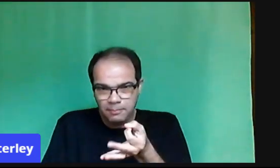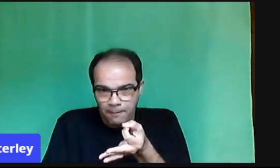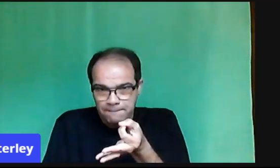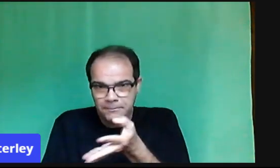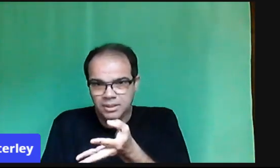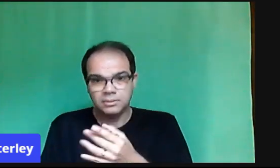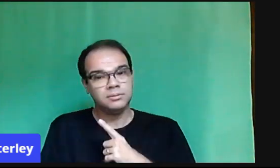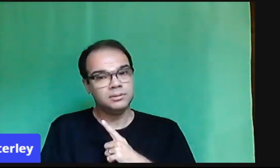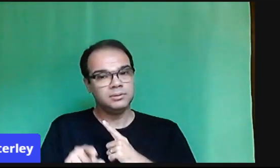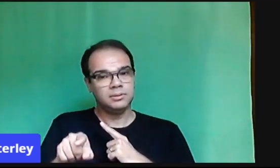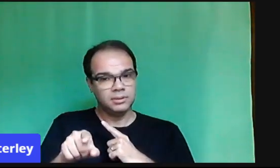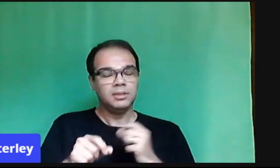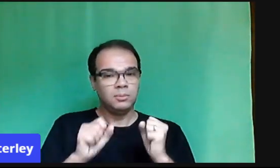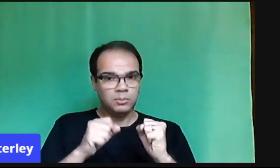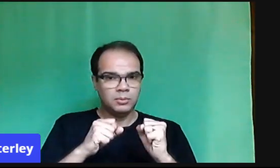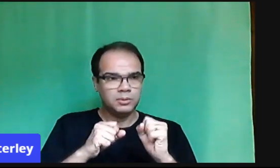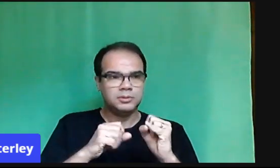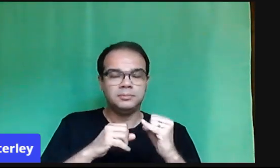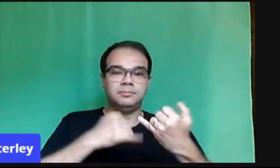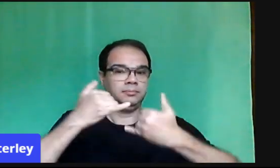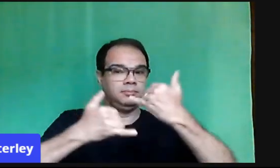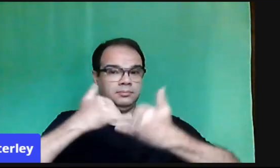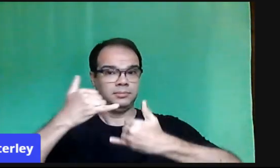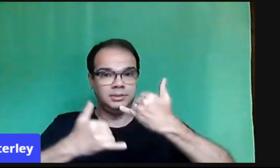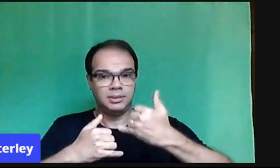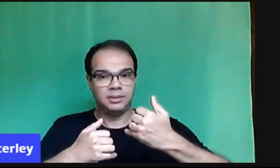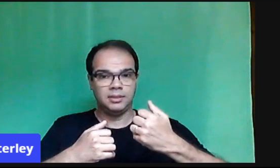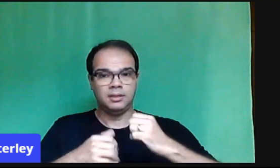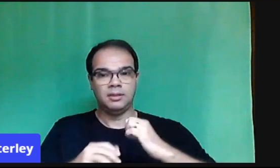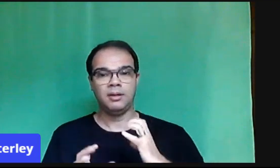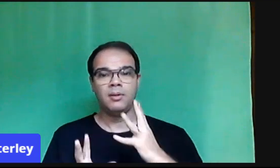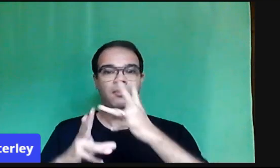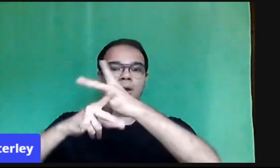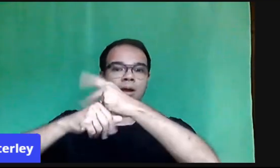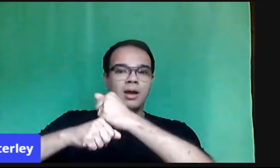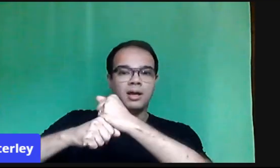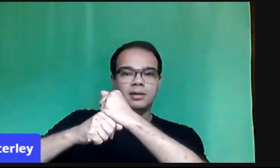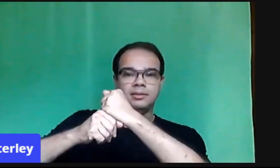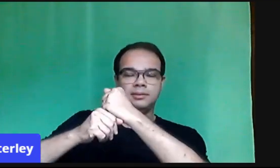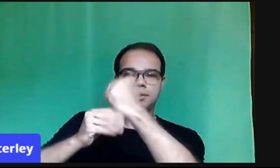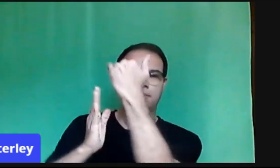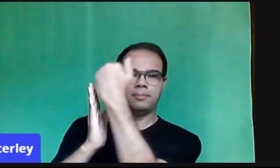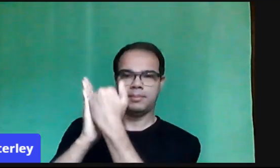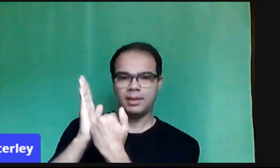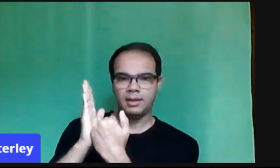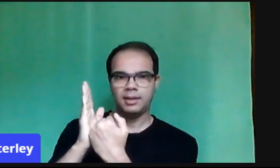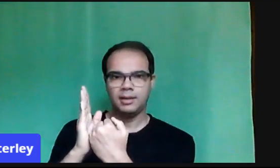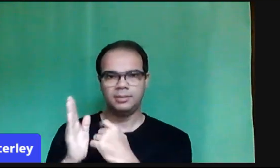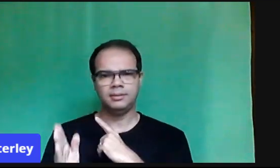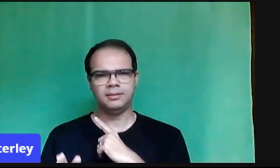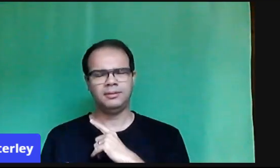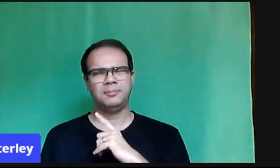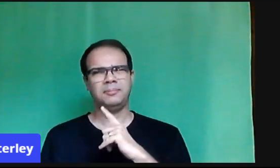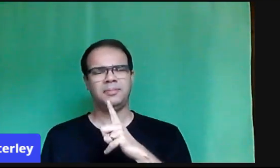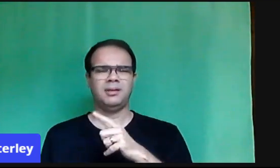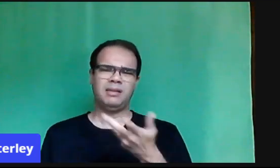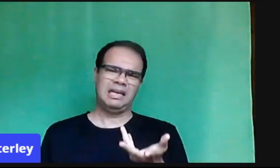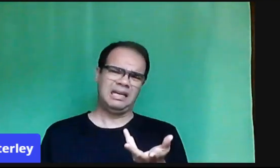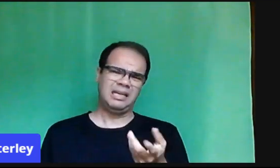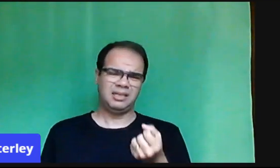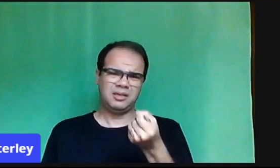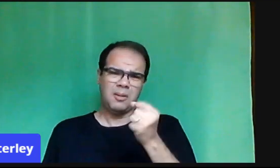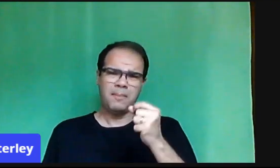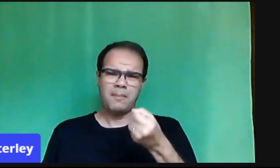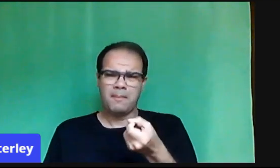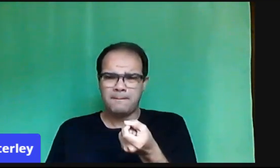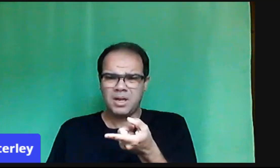trabalhar as formas geométricas. A gente pode pensar, né, Luiz? A questão, assim, eu não tenho bolita. Ah, eu não